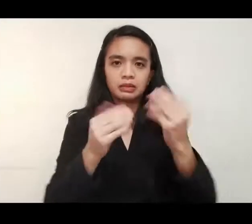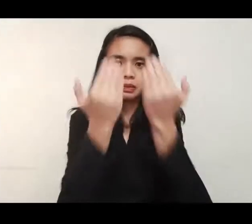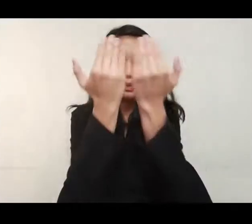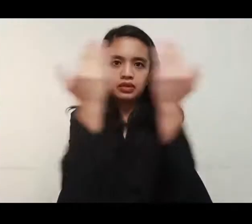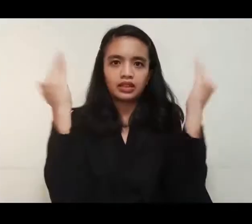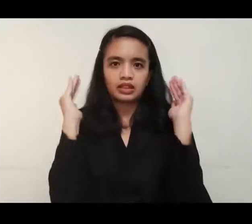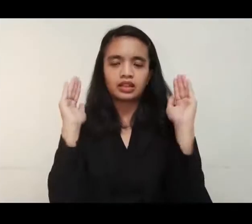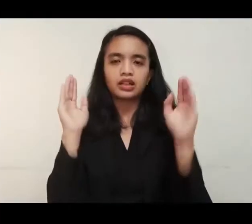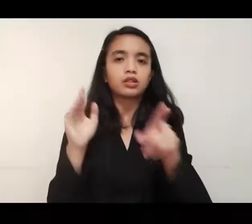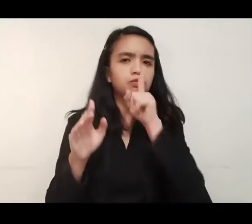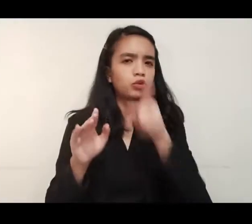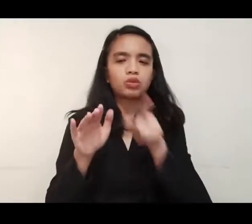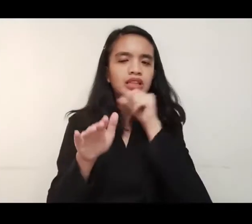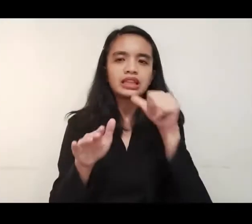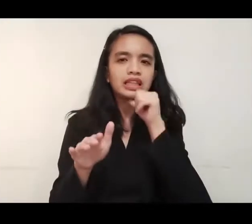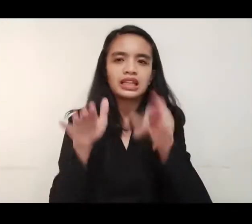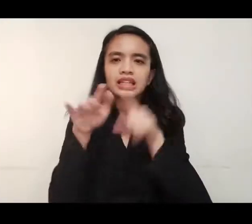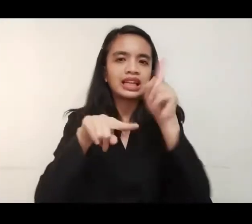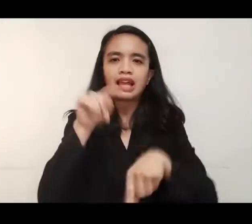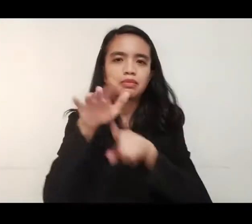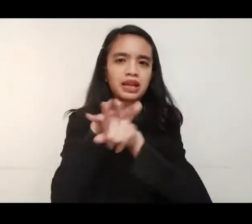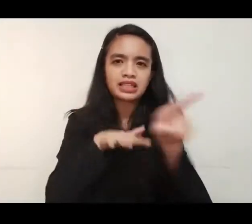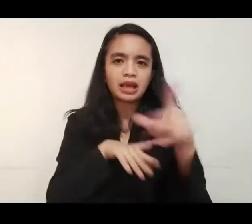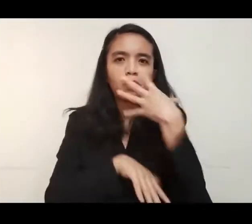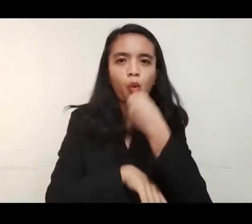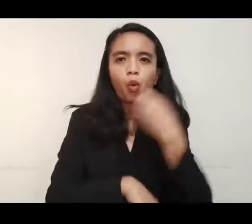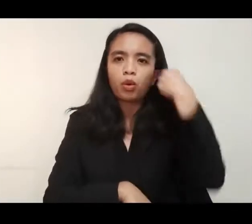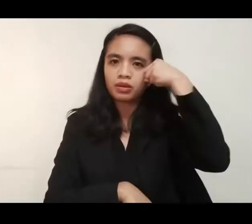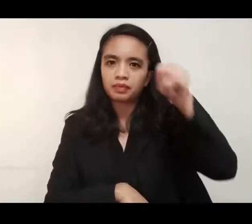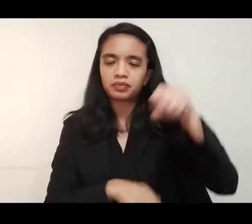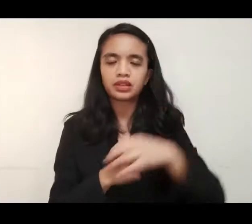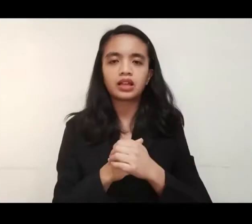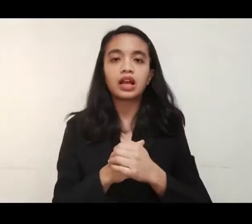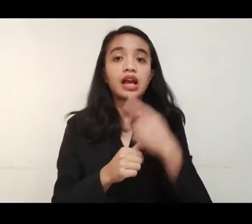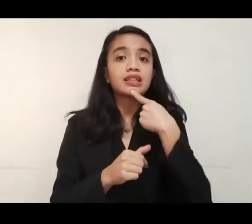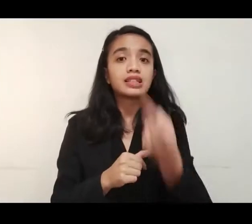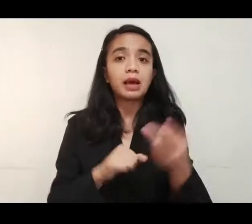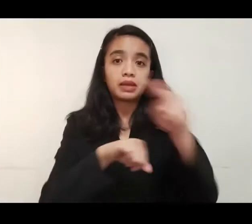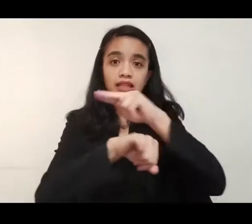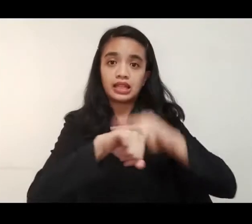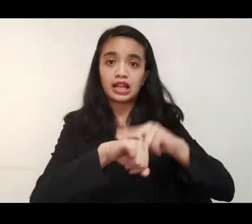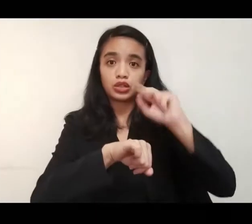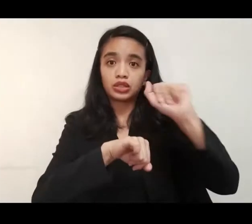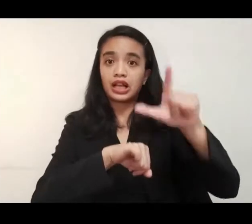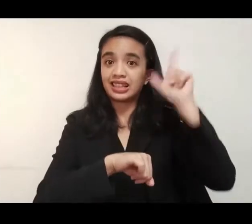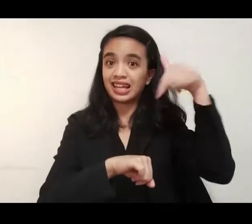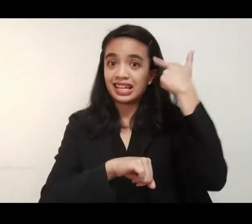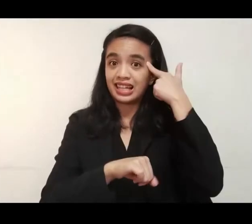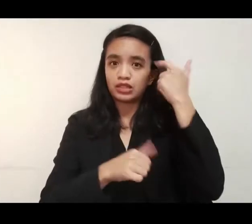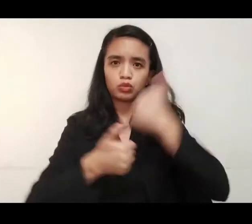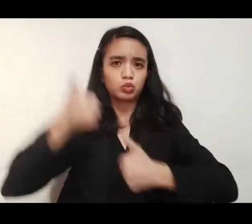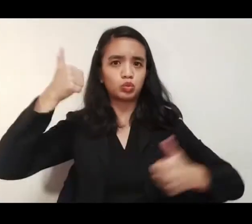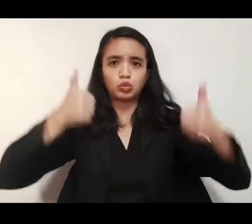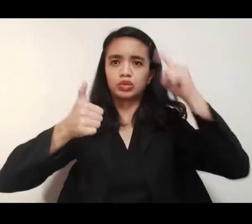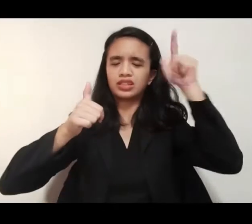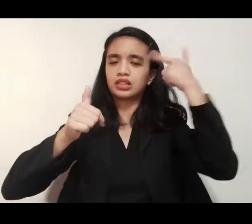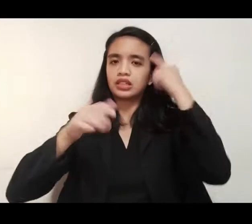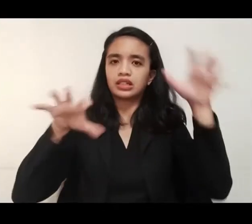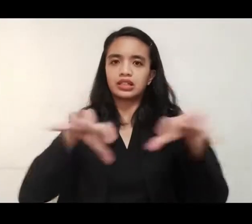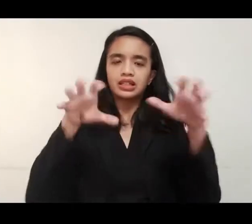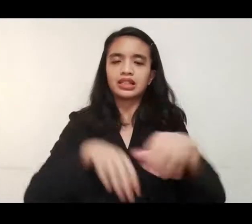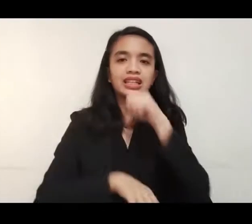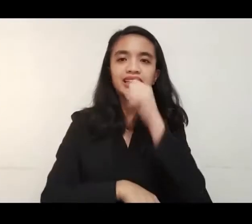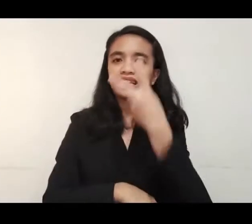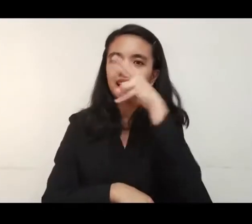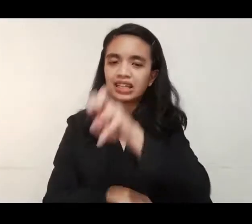makakatakas ang mga violators ng EZQ. Alinsunod sa national guidelines ng Interagency Task Force, hindi